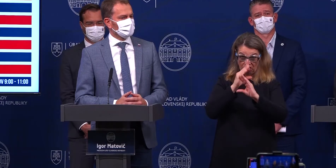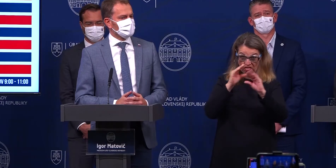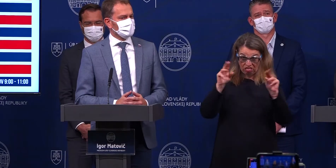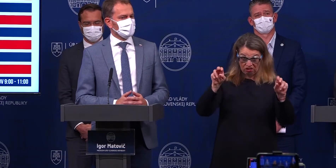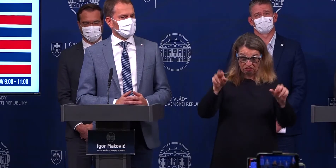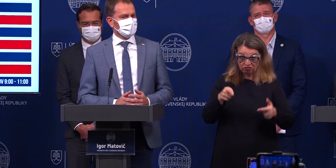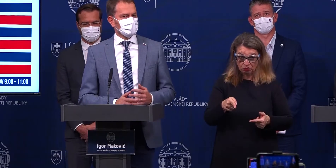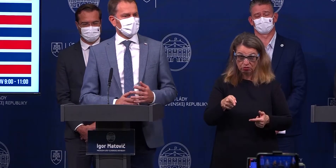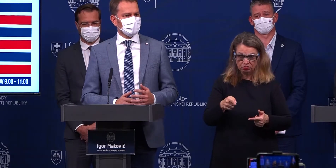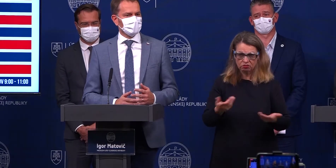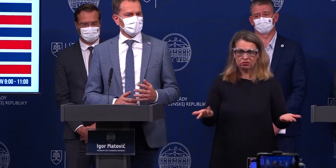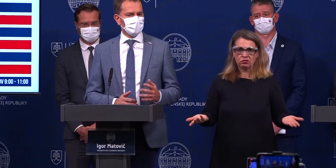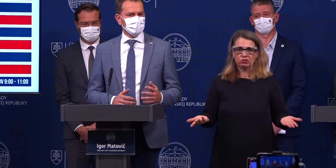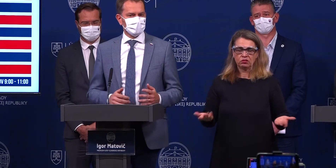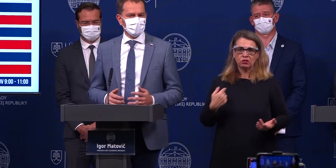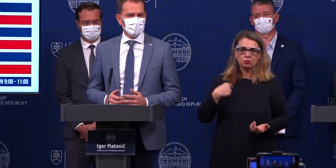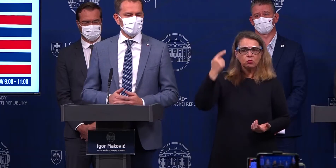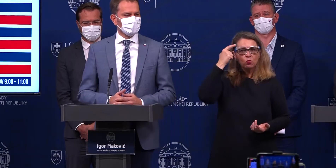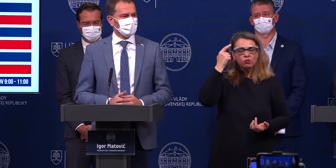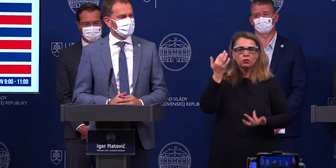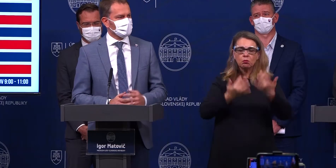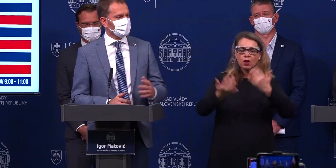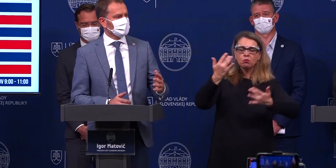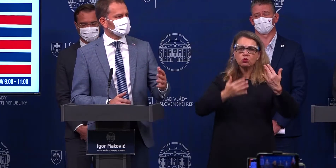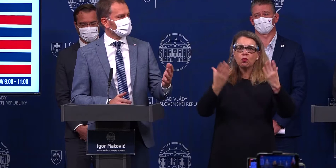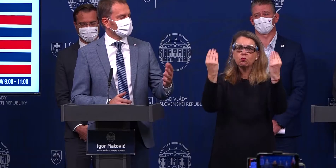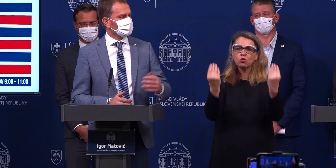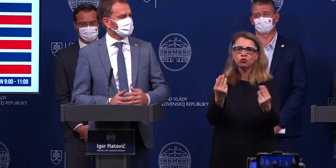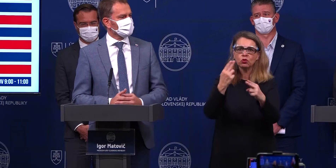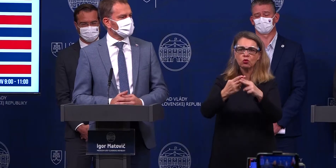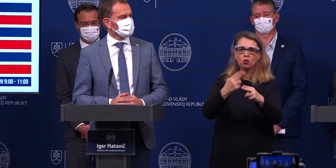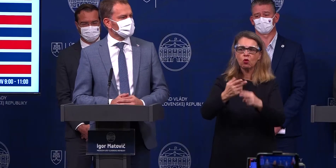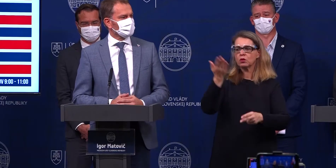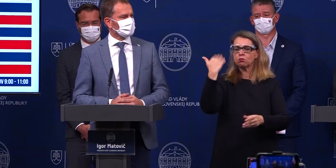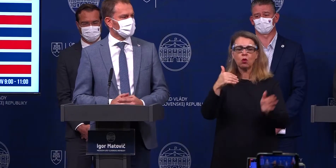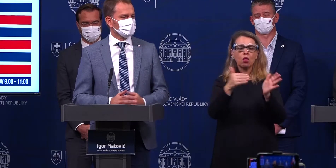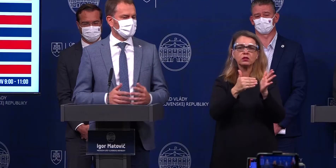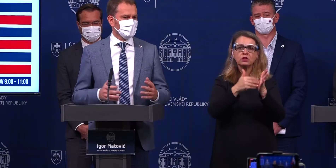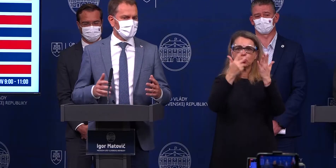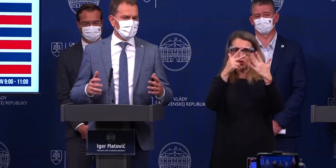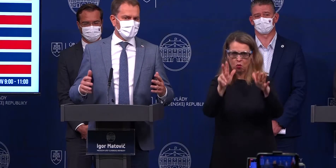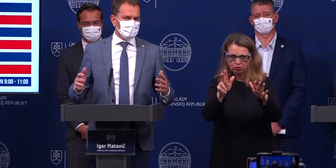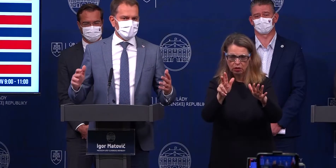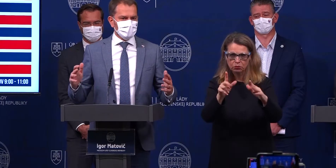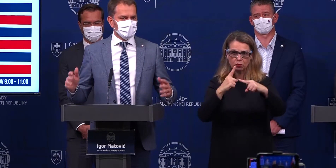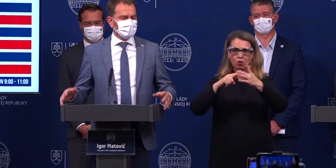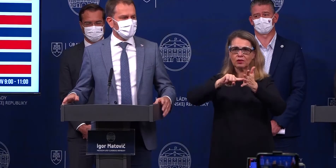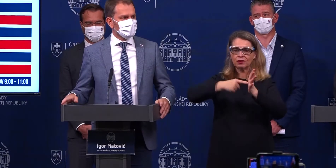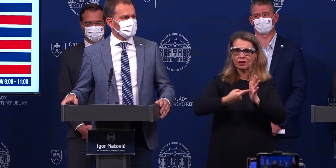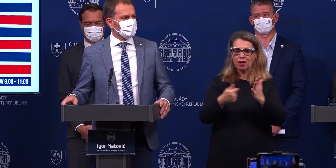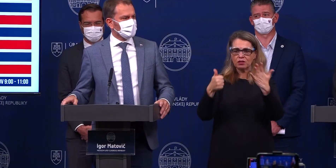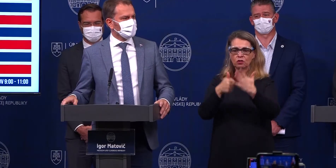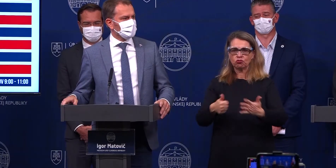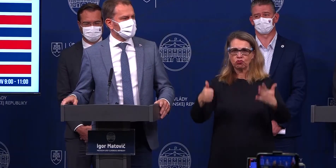Uvedomme si, že keď si prepočítame počet chorých, aký sme mali, napríklad tých 1800 krát 60